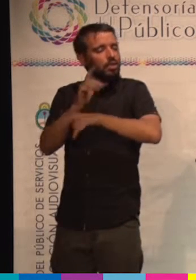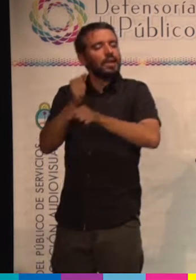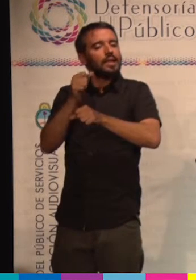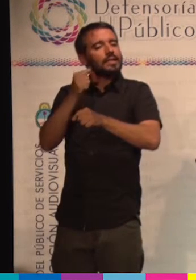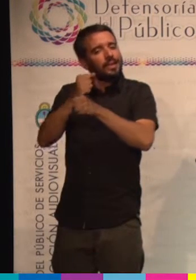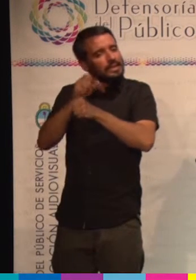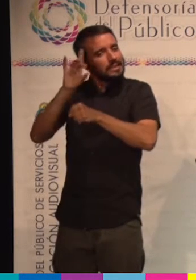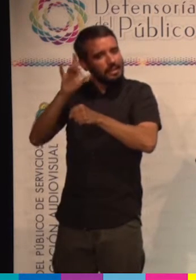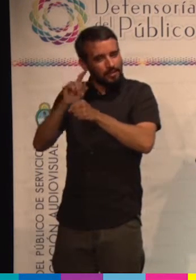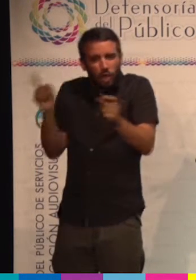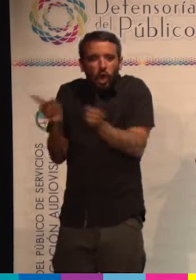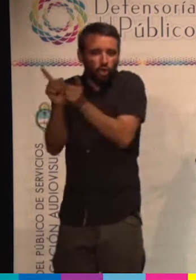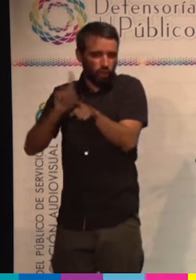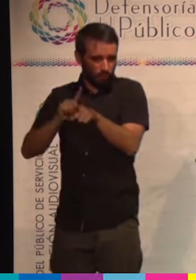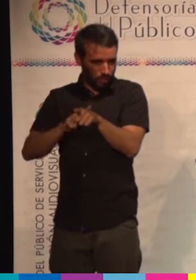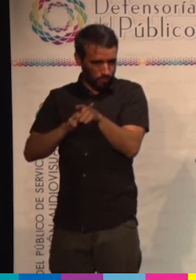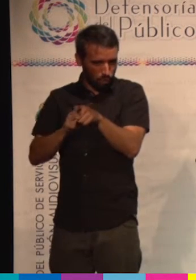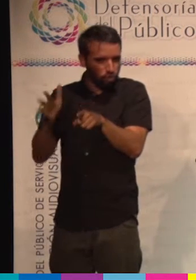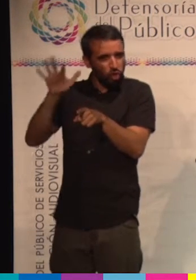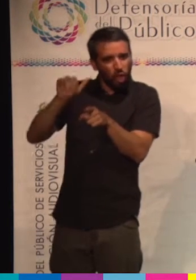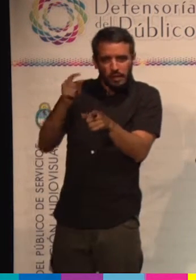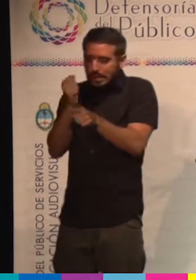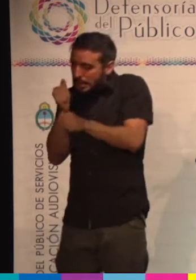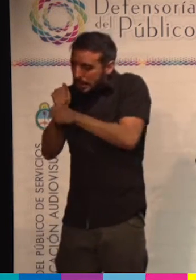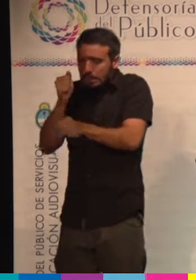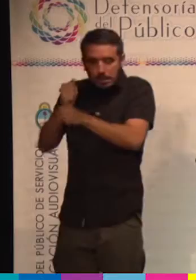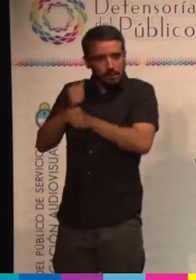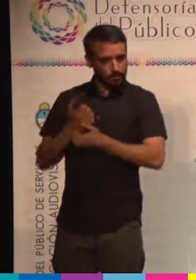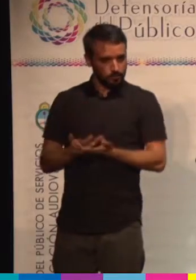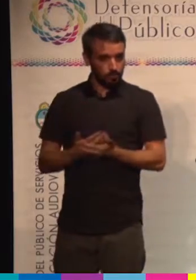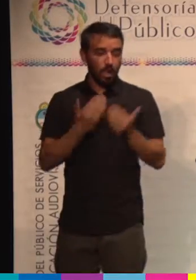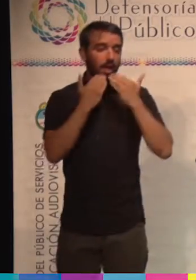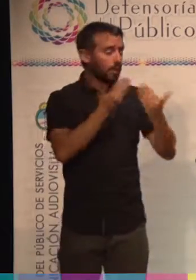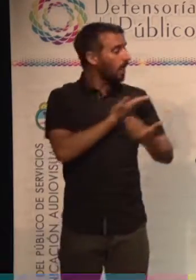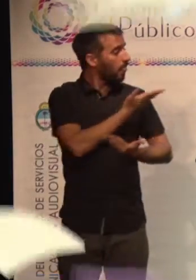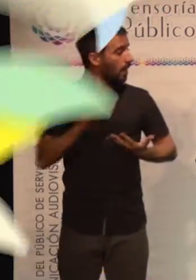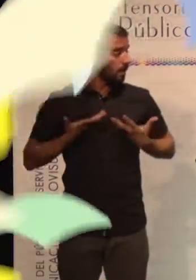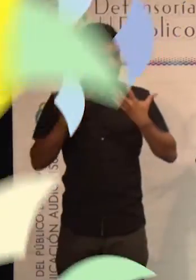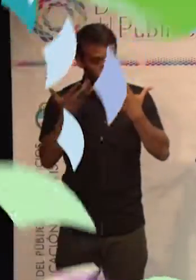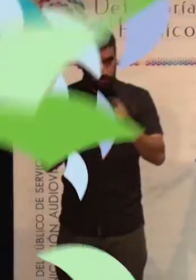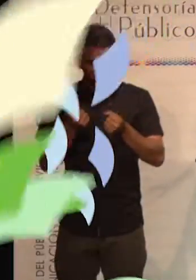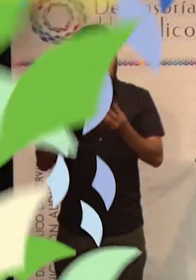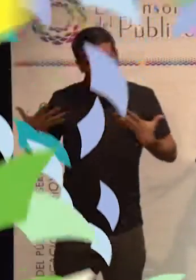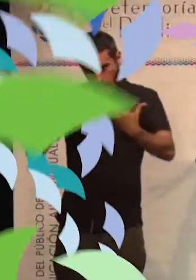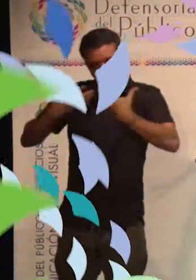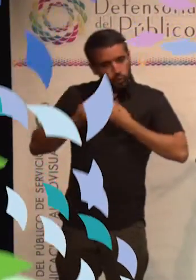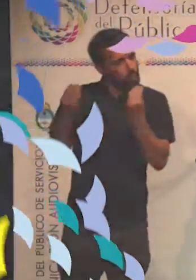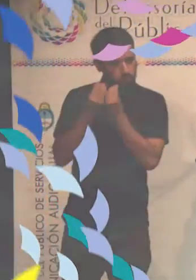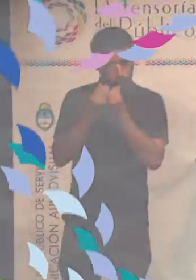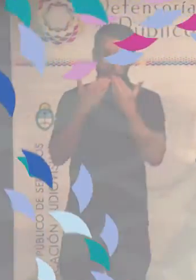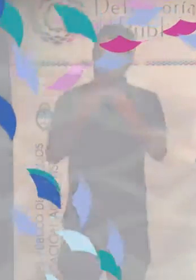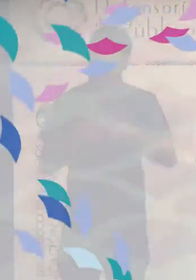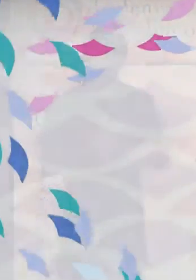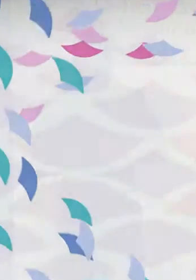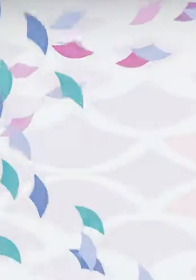muy a corto plazo el día a día. Y, bueno, agradezco a la Defensoría, porque la verdad que nos dio una mano muy grande. Gracias.